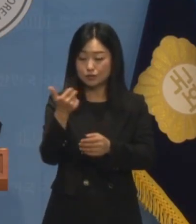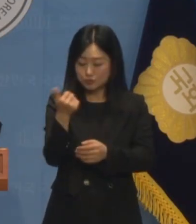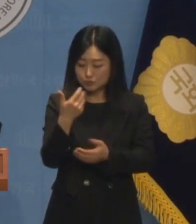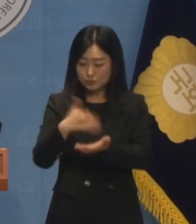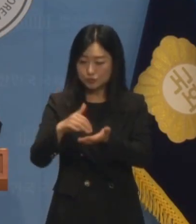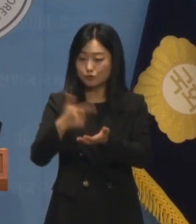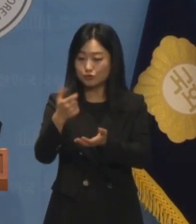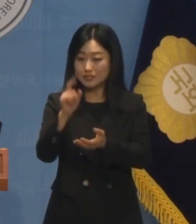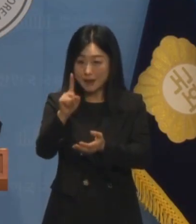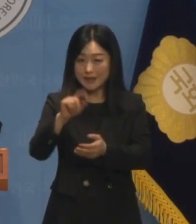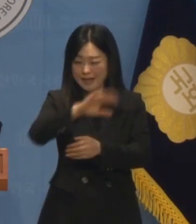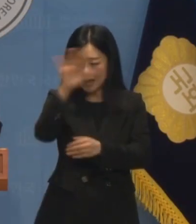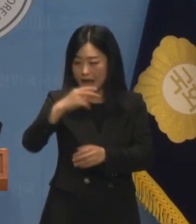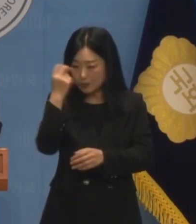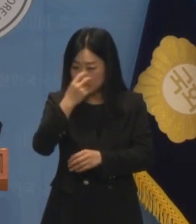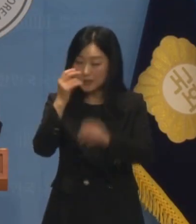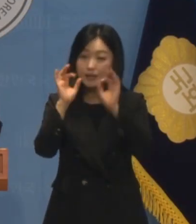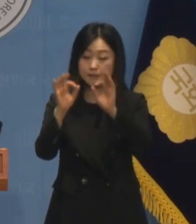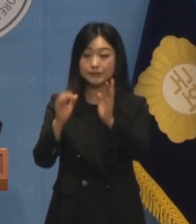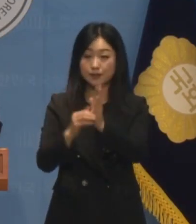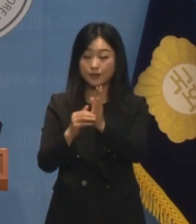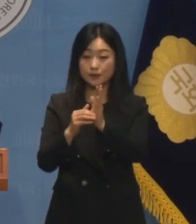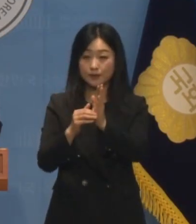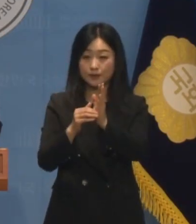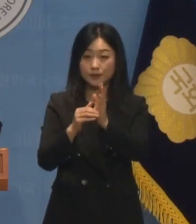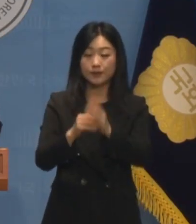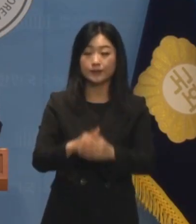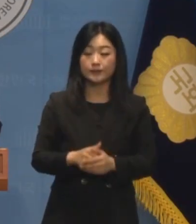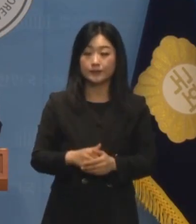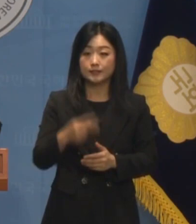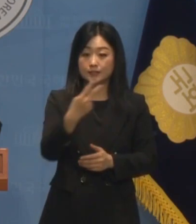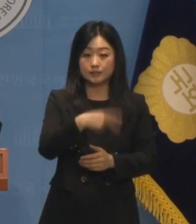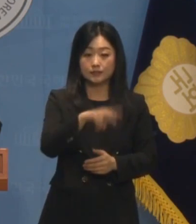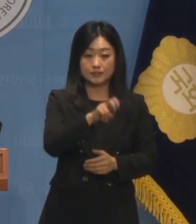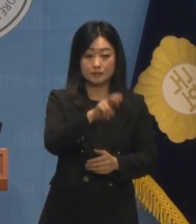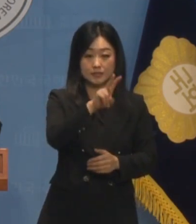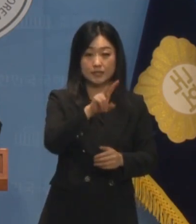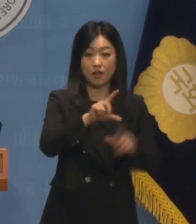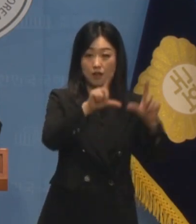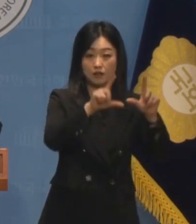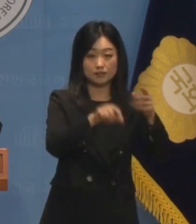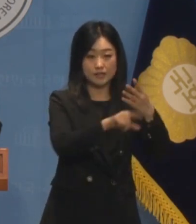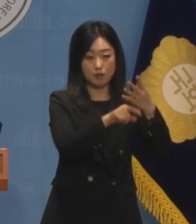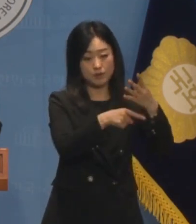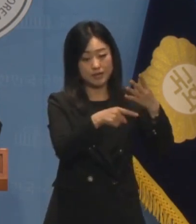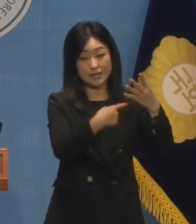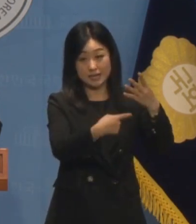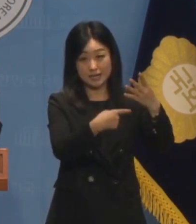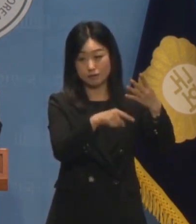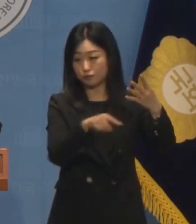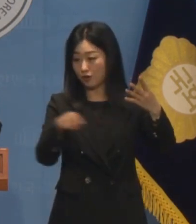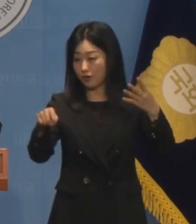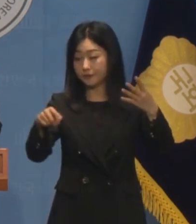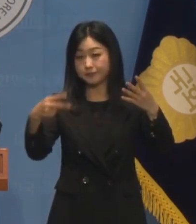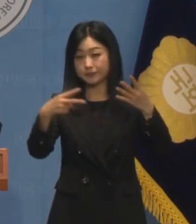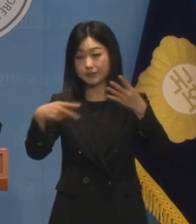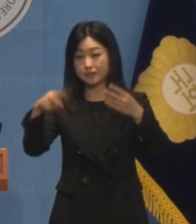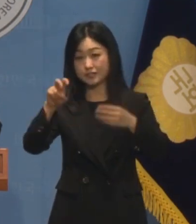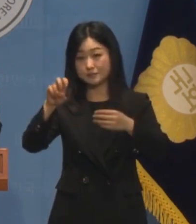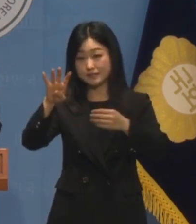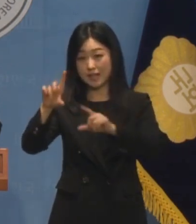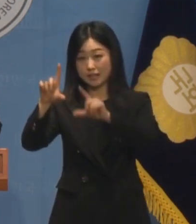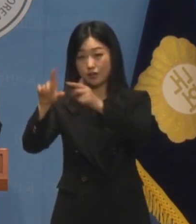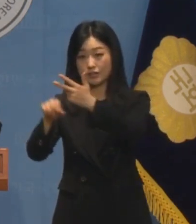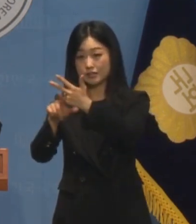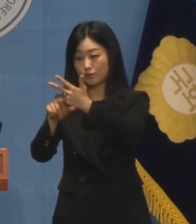기사에 따르면 지난 2022년 4월 1일부터 2024년 7월